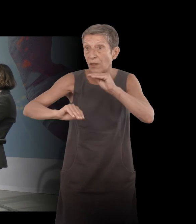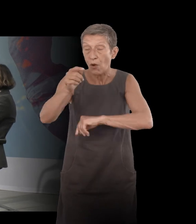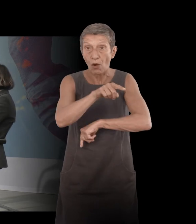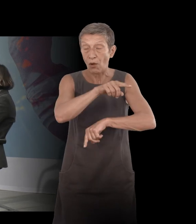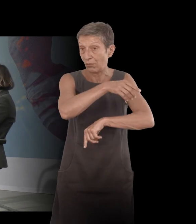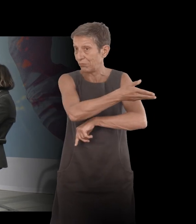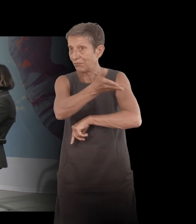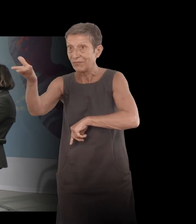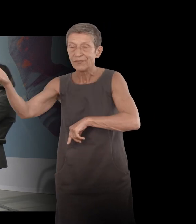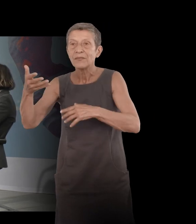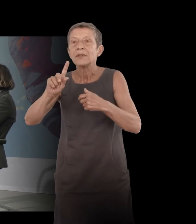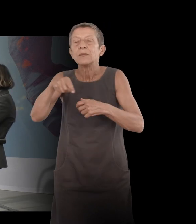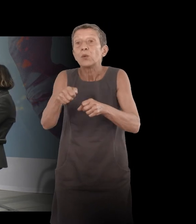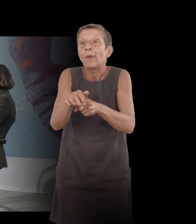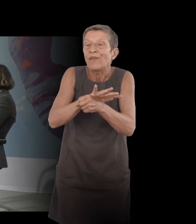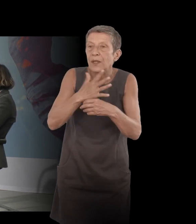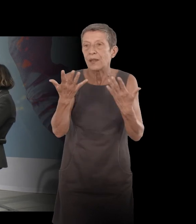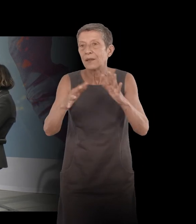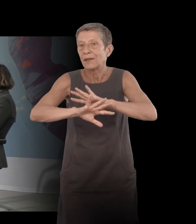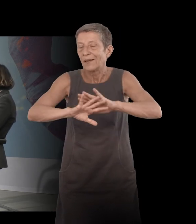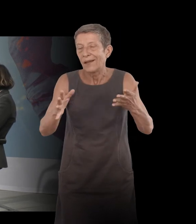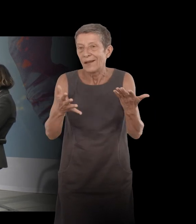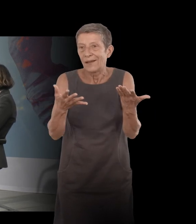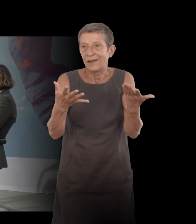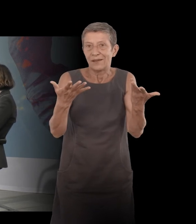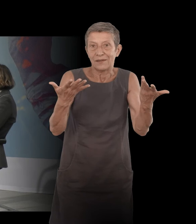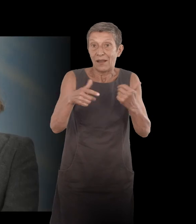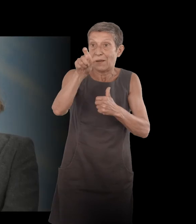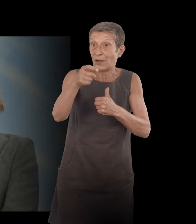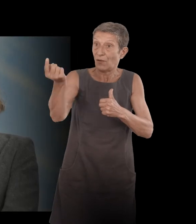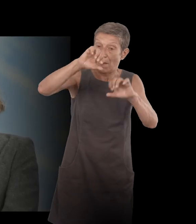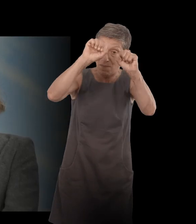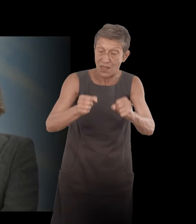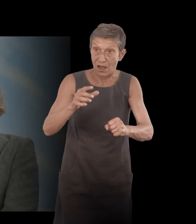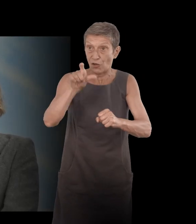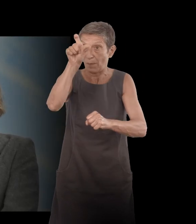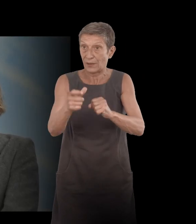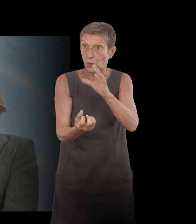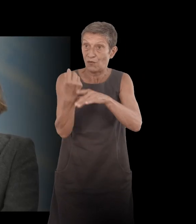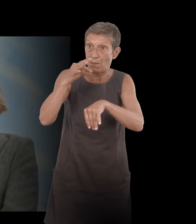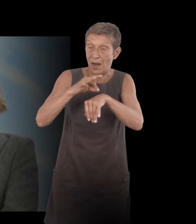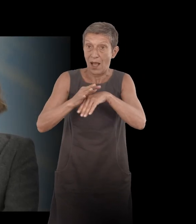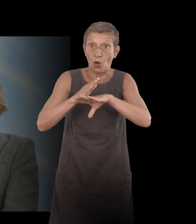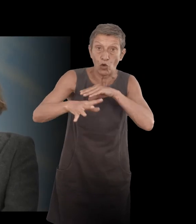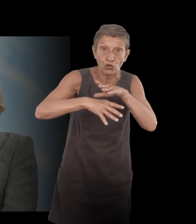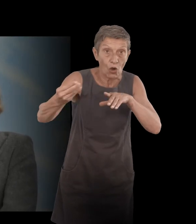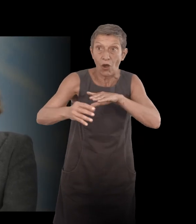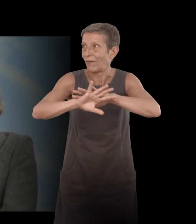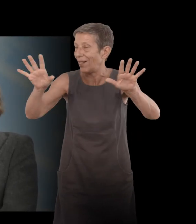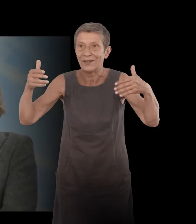les personnes qui viennent faire le ménage dès qu'un nouveau patient rentre ou sort, les docteurs,'est pareil, on ne sait jamais à l'avance qui, va voir, on